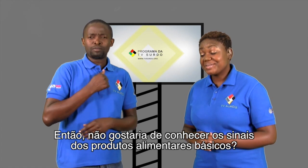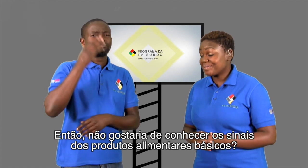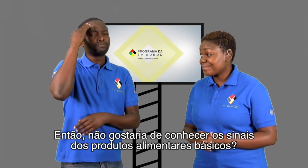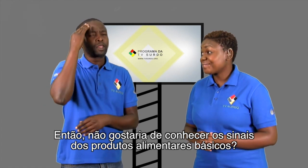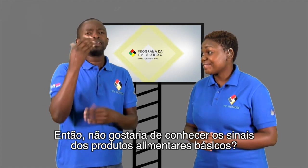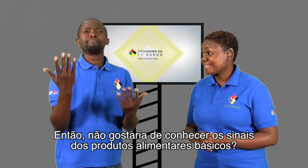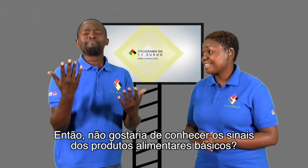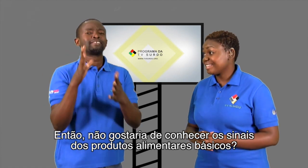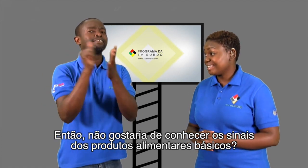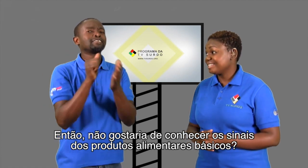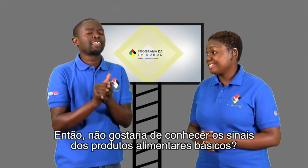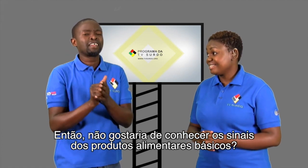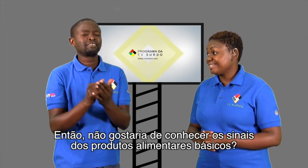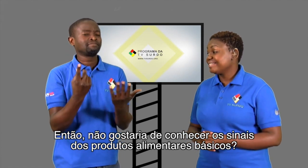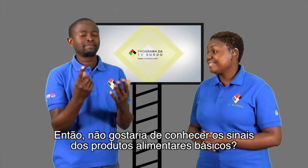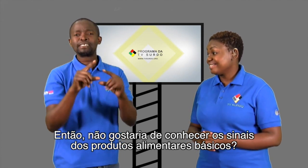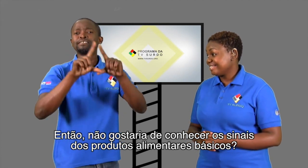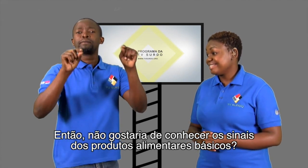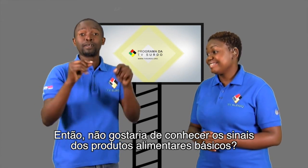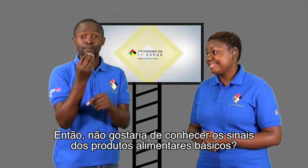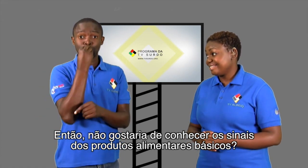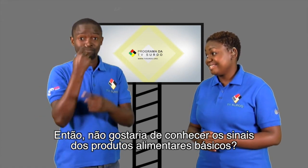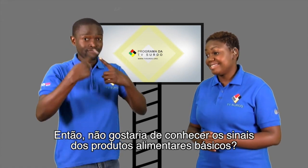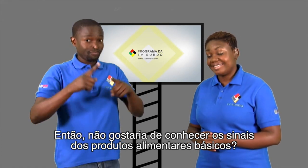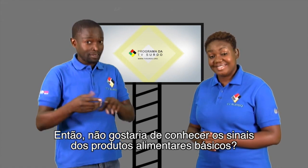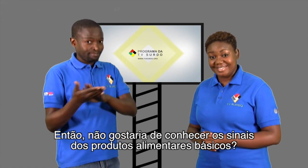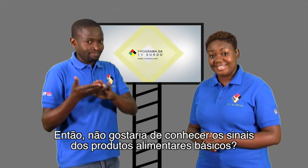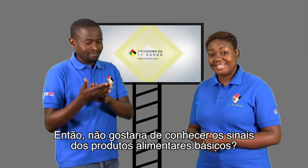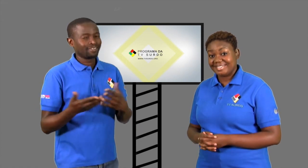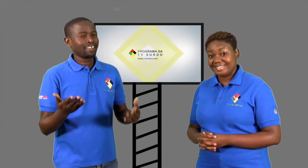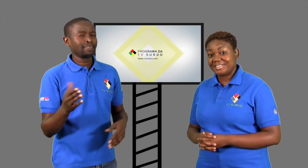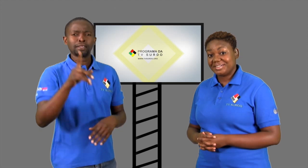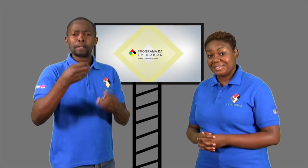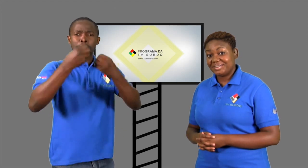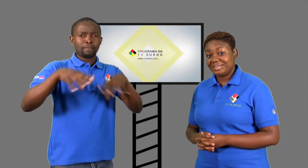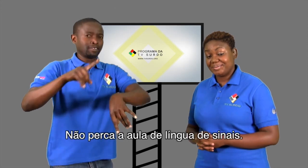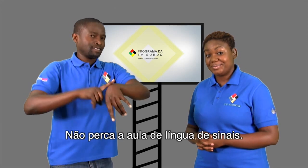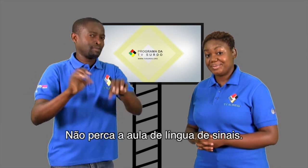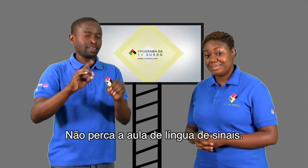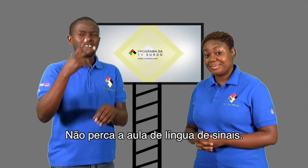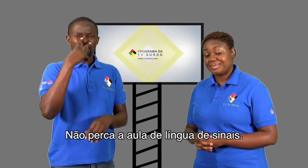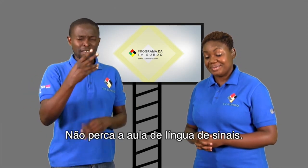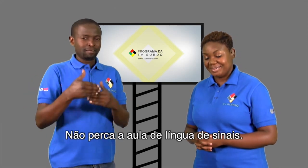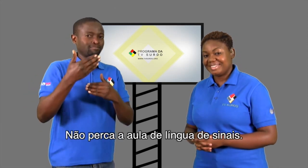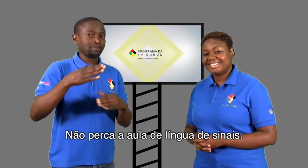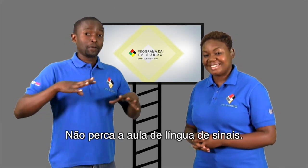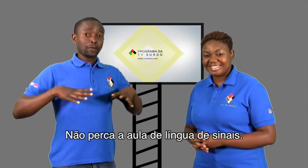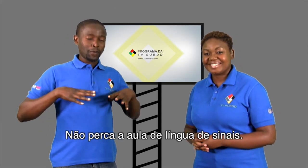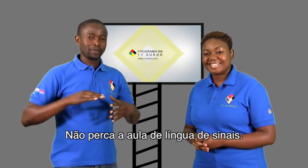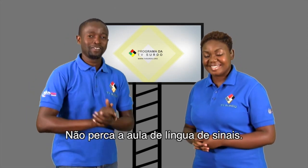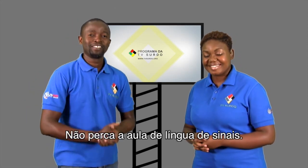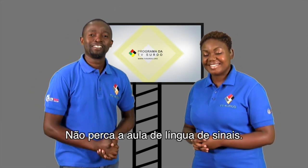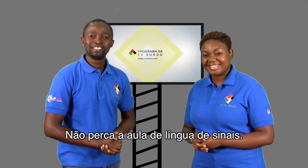Então, não gostaria de conhecer os sinais dos produtos alimentares básicos? Não perca a aula do Língua de